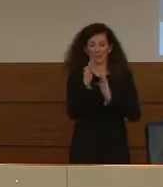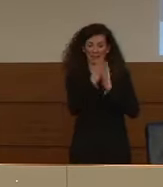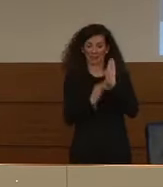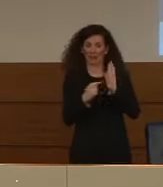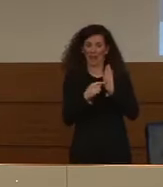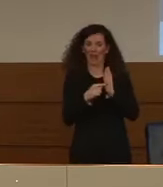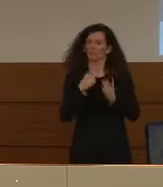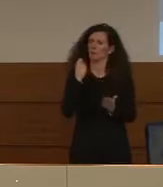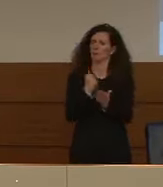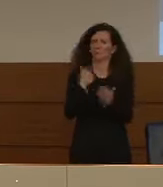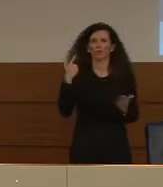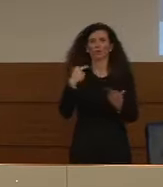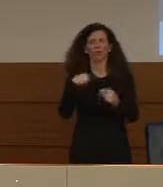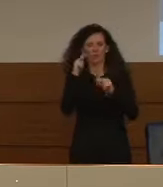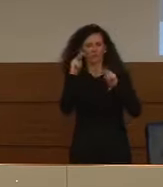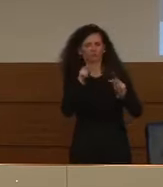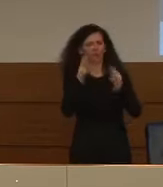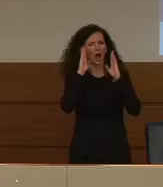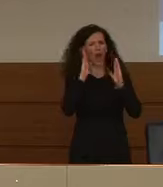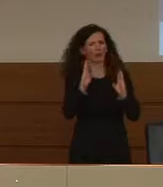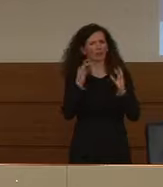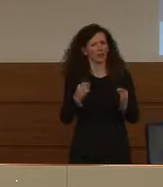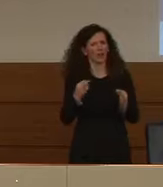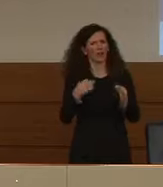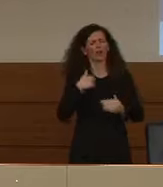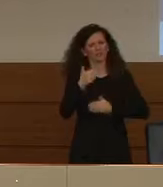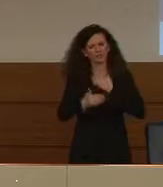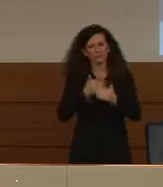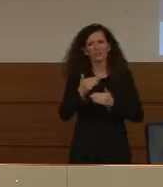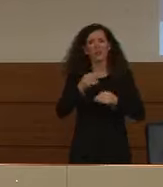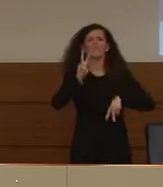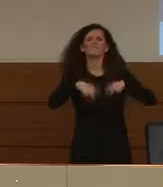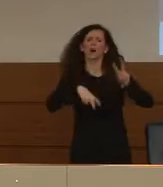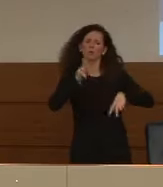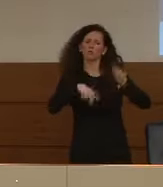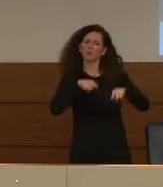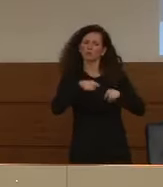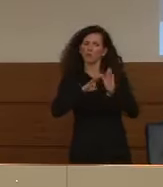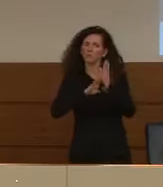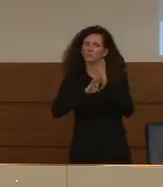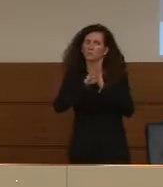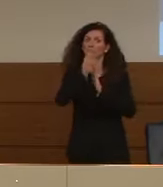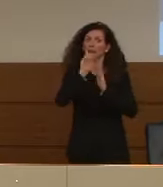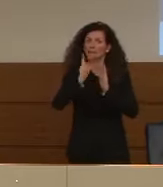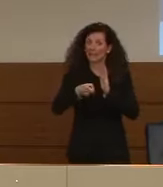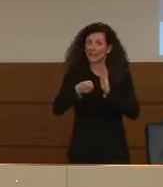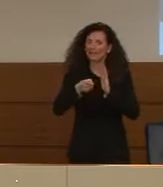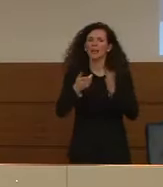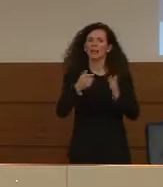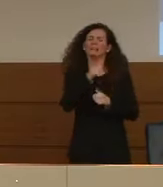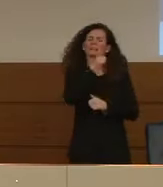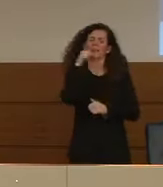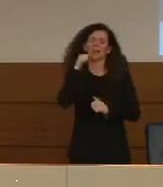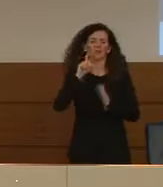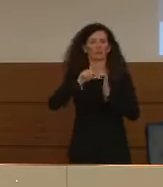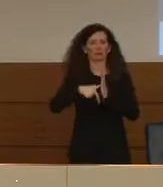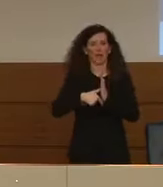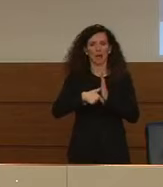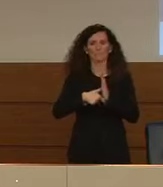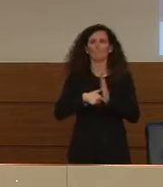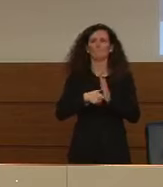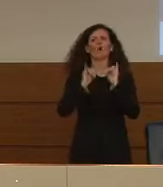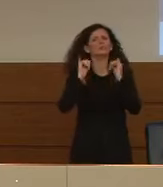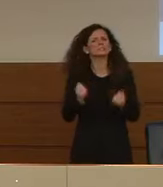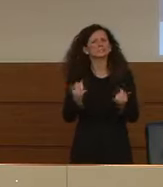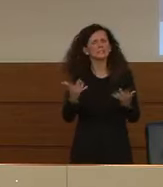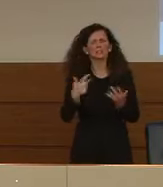importanti, li osserviamo con molta attenzione. Per valutare con esattezza il picco abbiamo bisogno di tempo. Quello che possiamo affermare con certezza